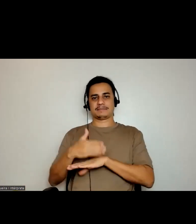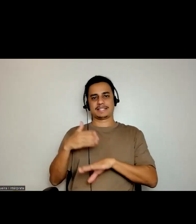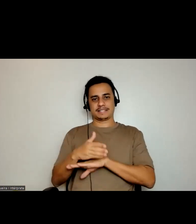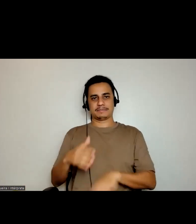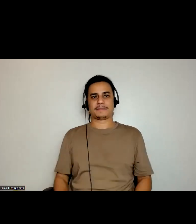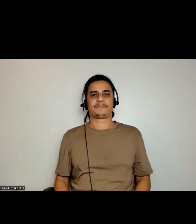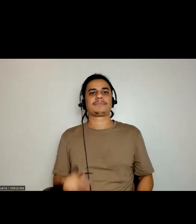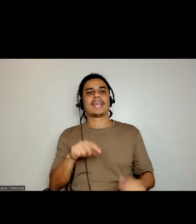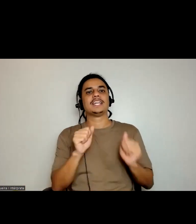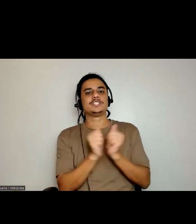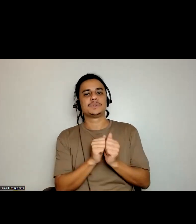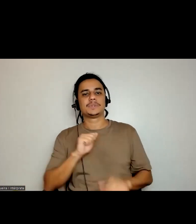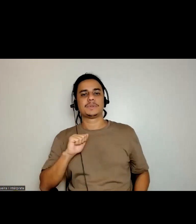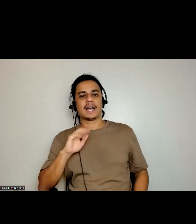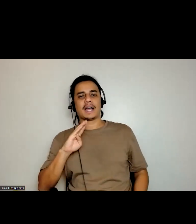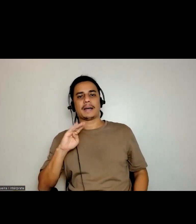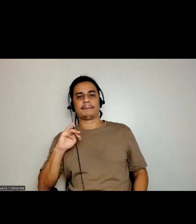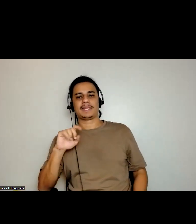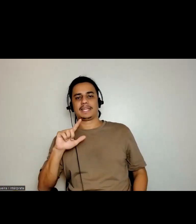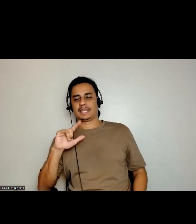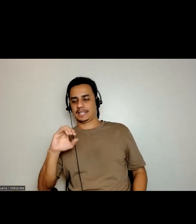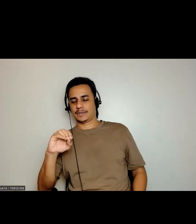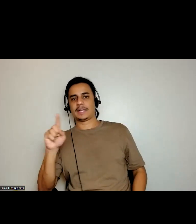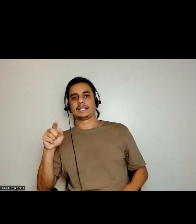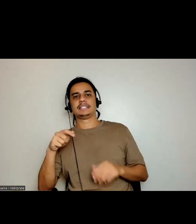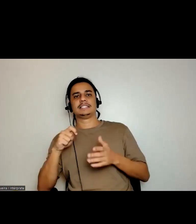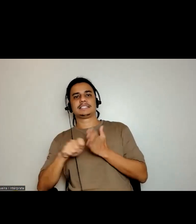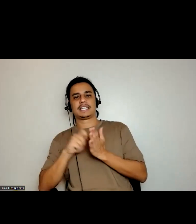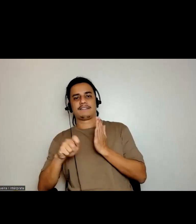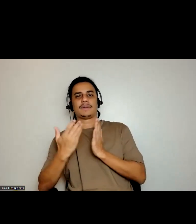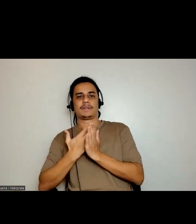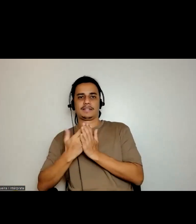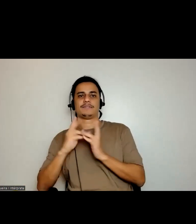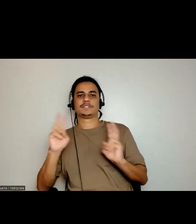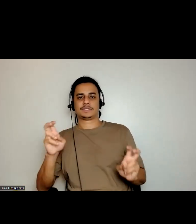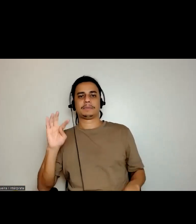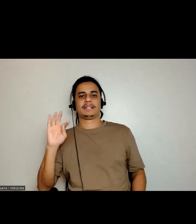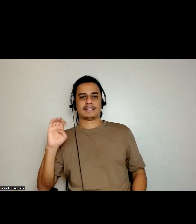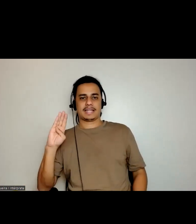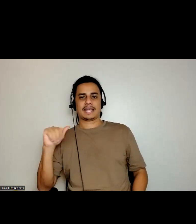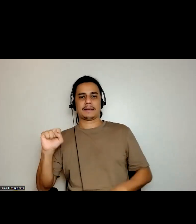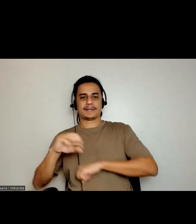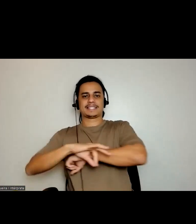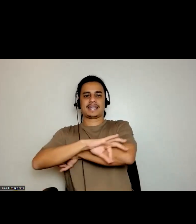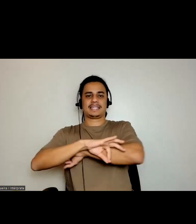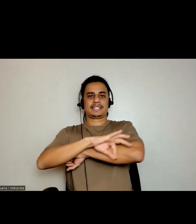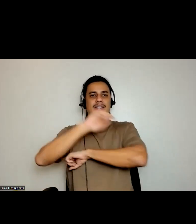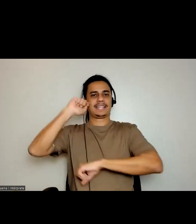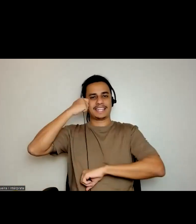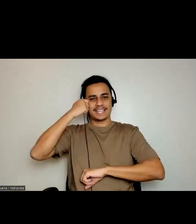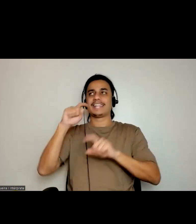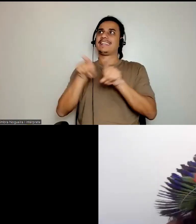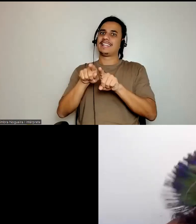com o Abílio. O Abílio escreveu um livro sobre Tebas, que é o arquiteto negro de São Paulo, né? Que também tem origem